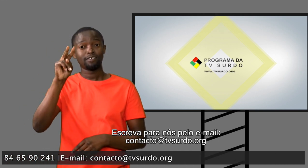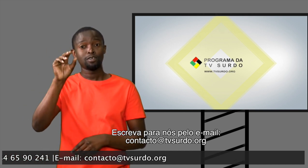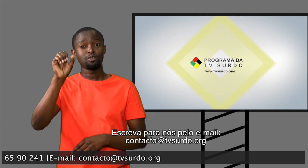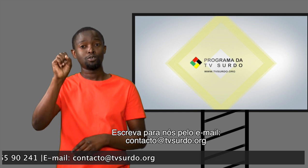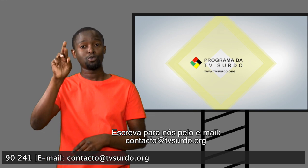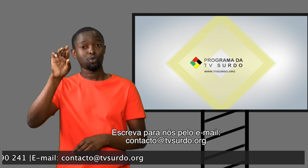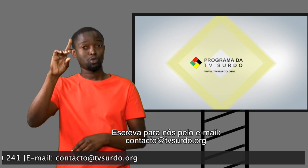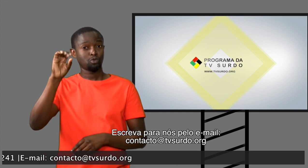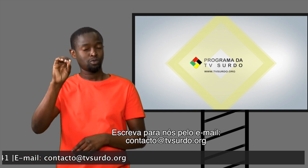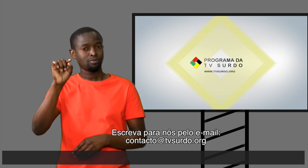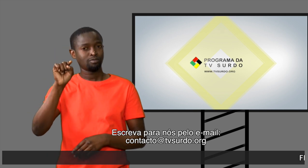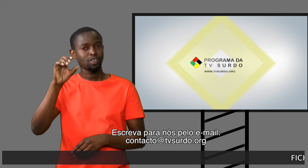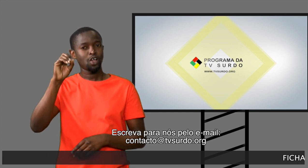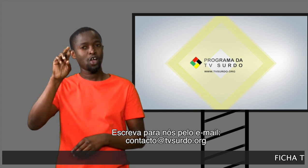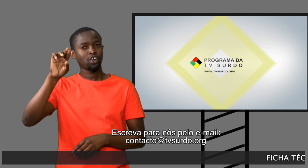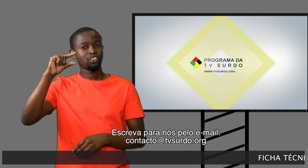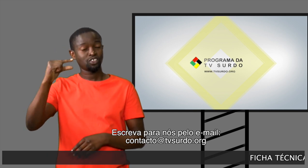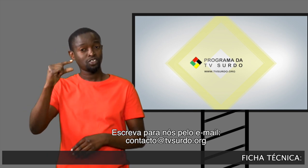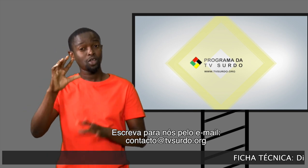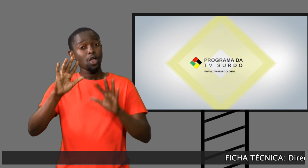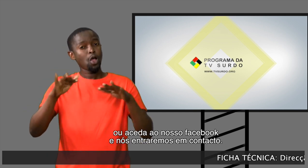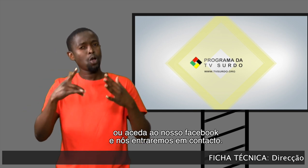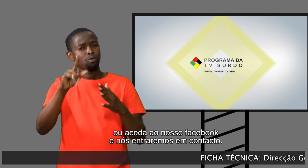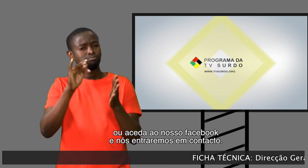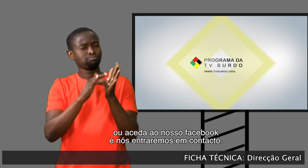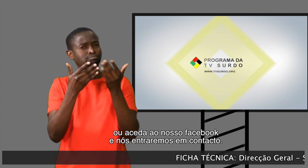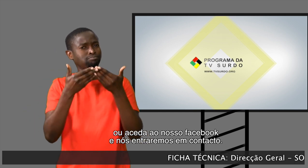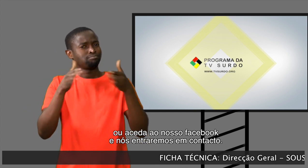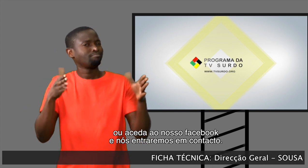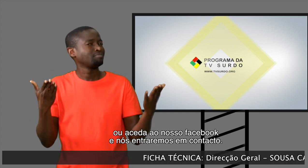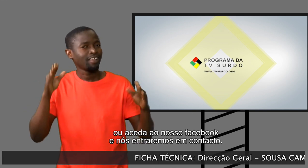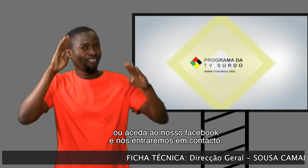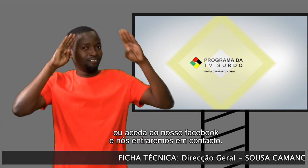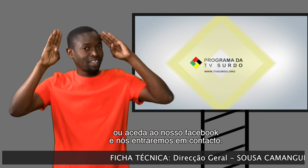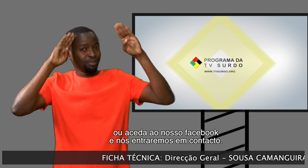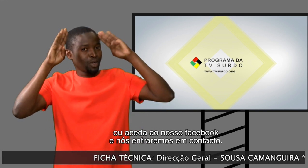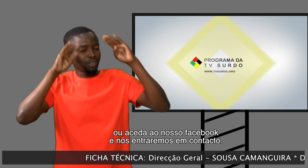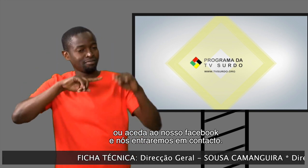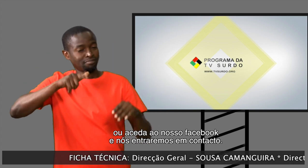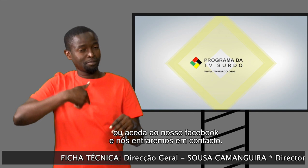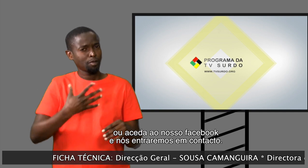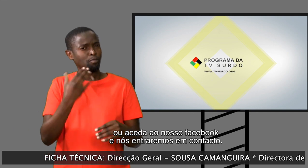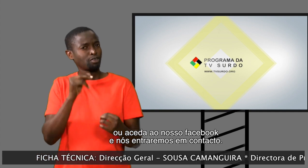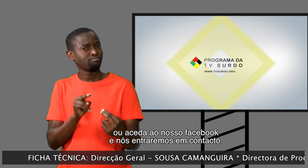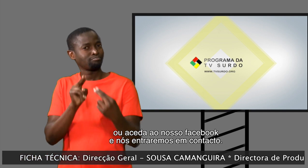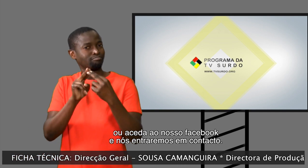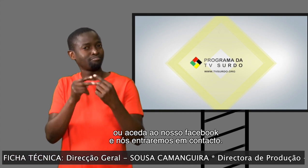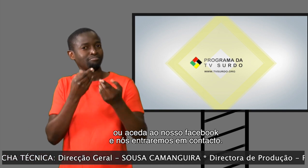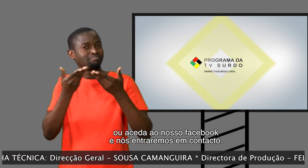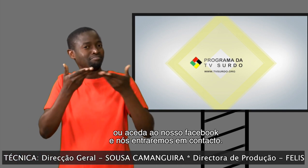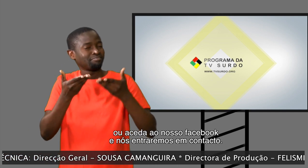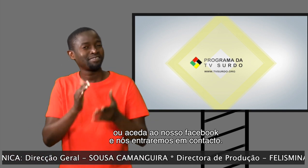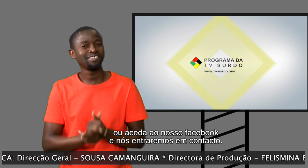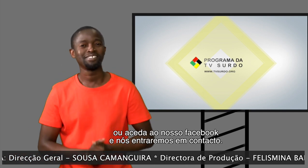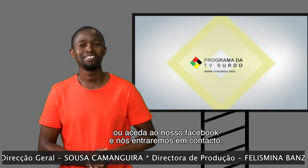ponto org ou aceda ao nosso facebook e nós entraremos em contacto